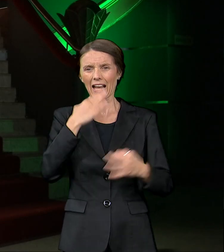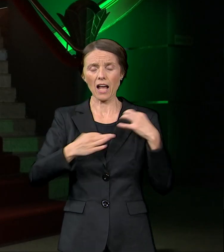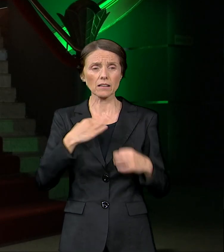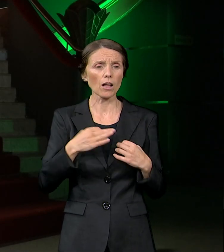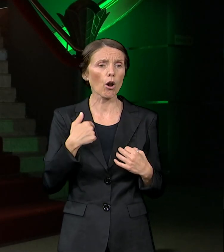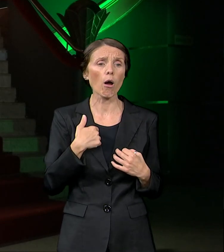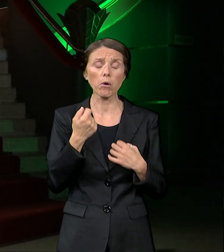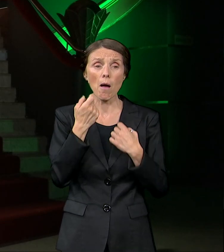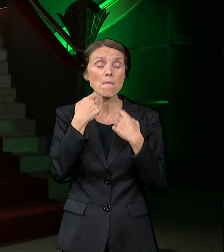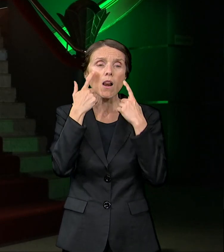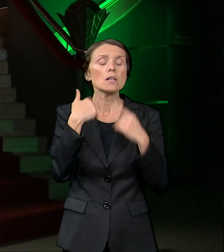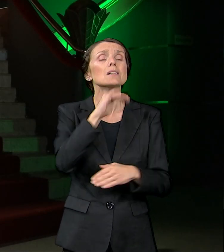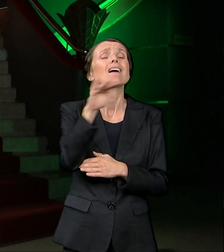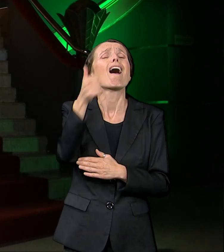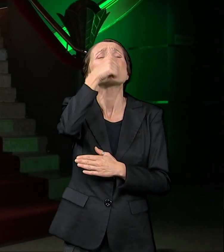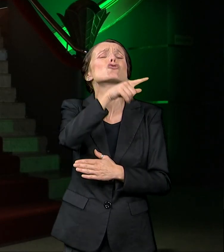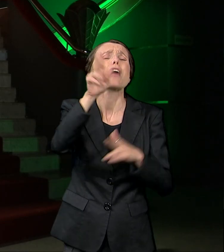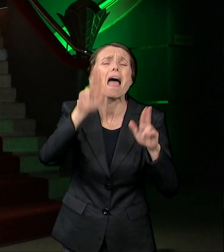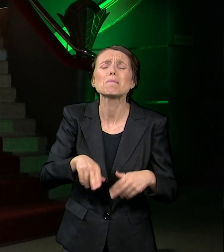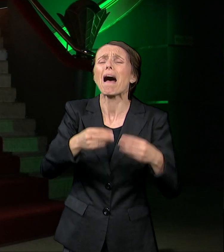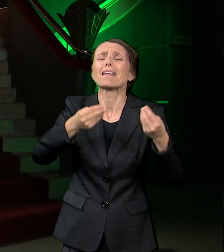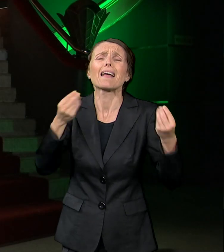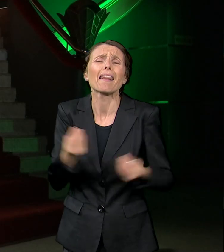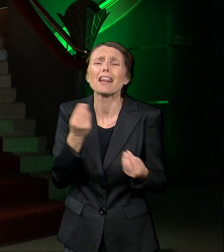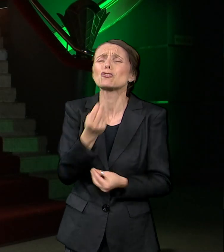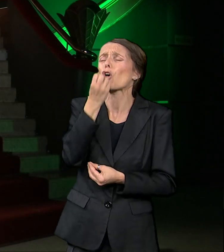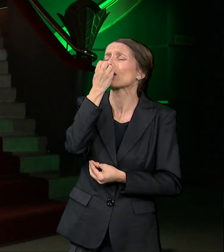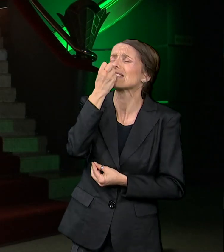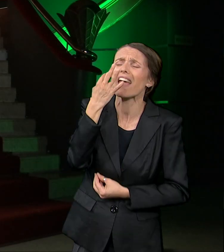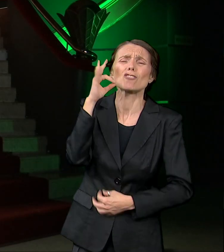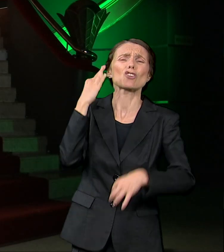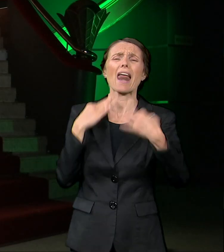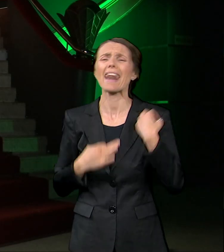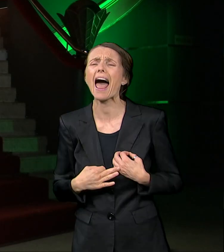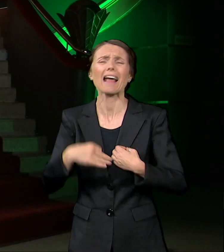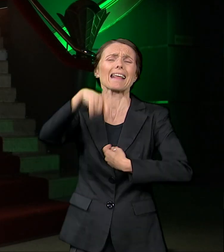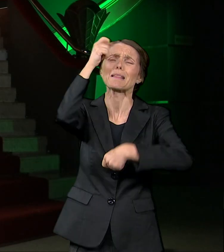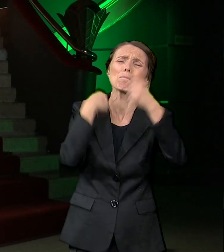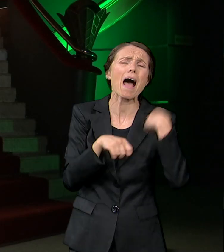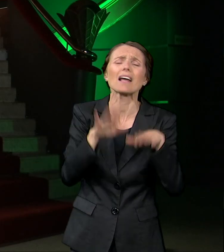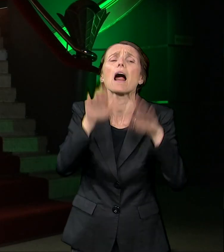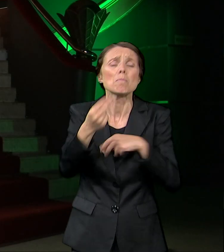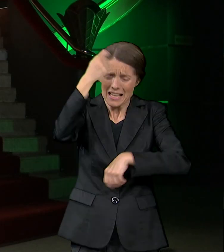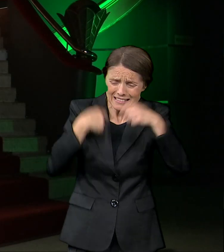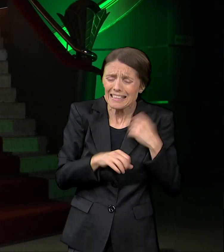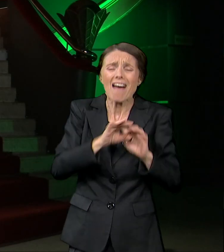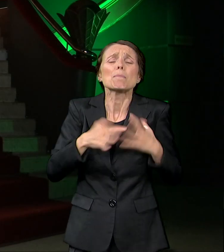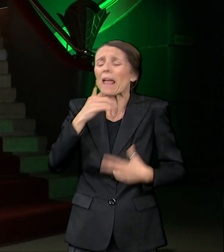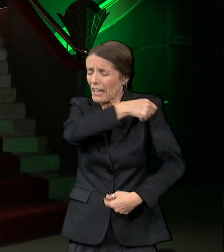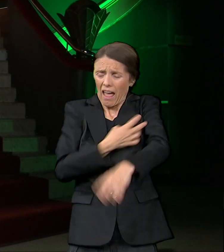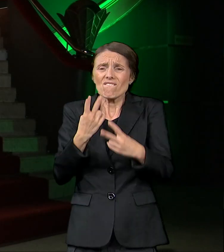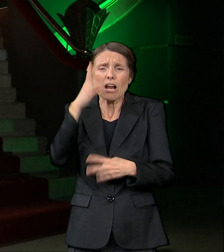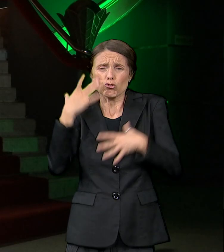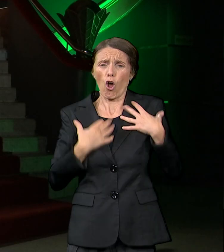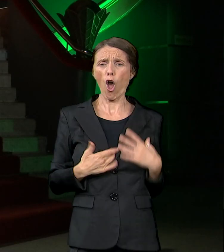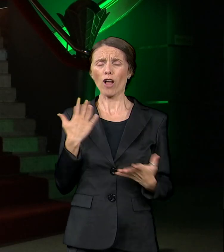cveće, marame, šta god imate od nakita, stavite na sebe, molim vas, perle, šta god imate, je